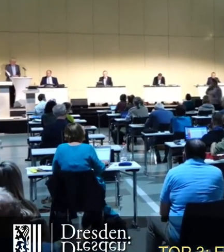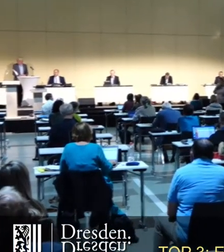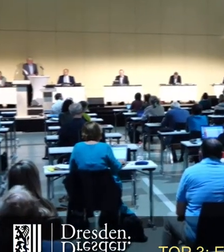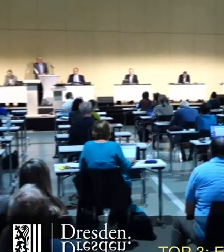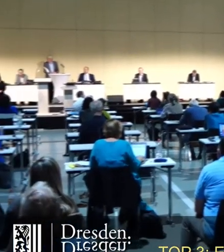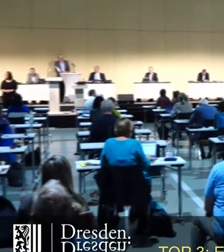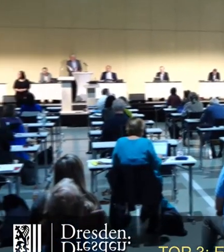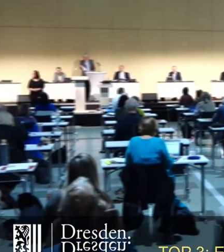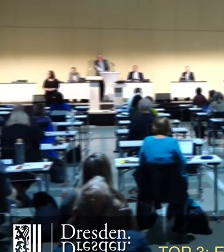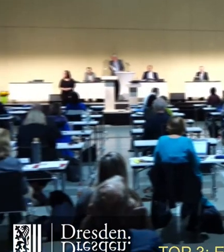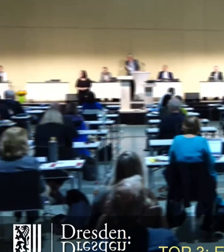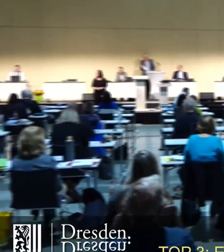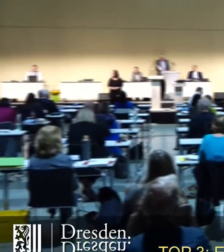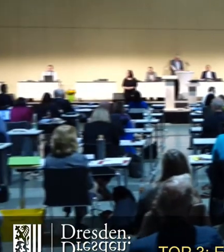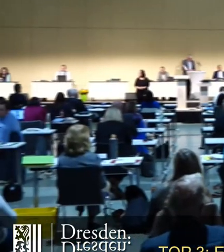Gegenstimmen?